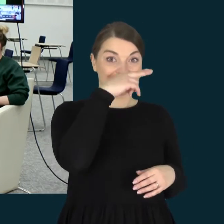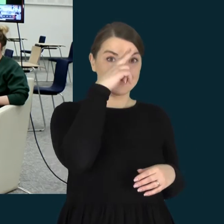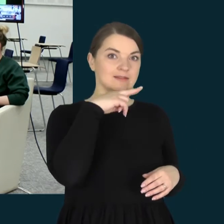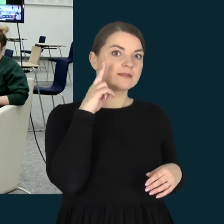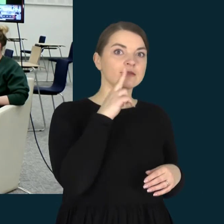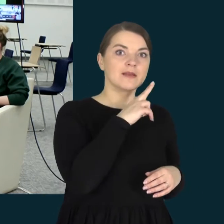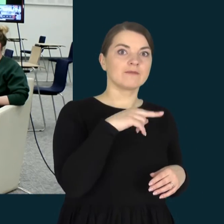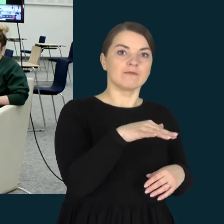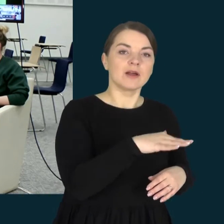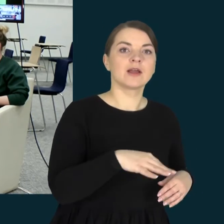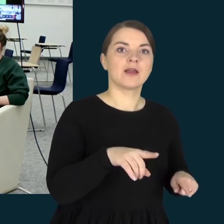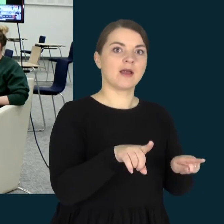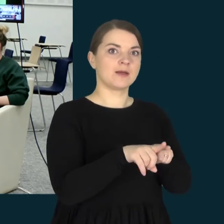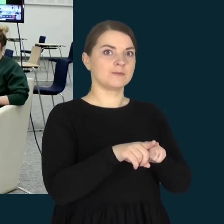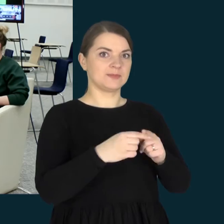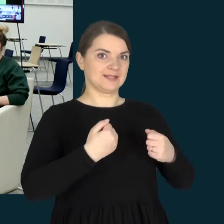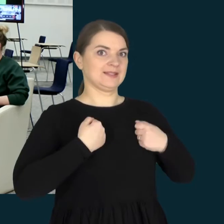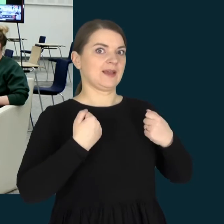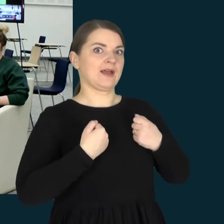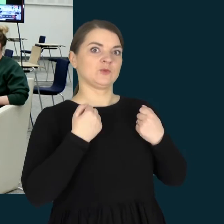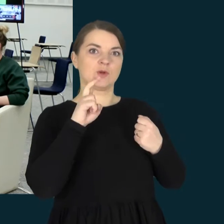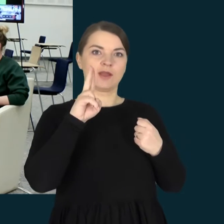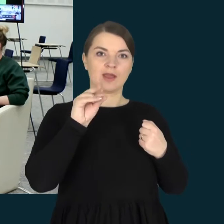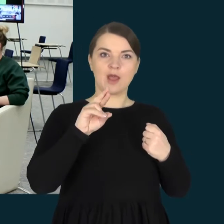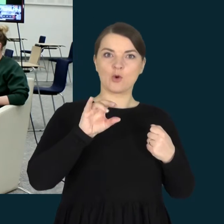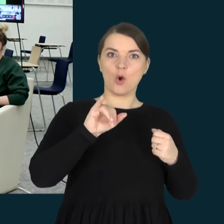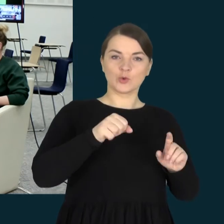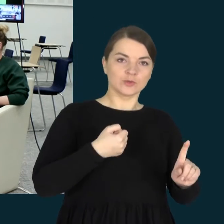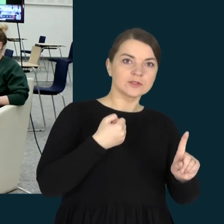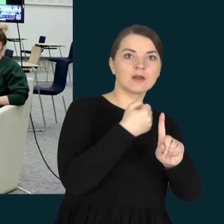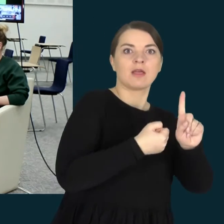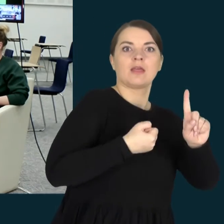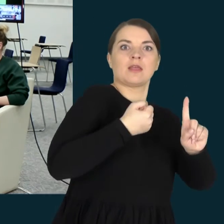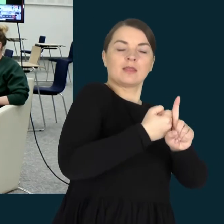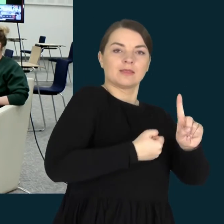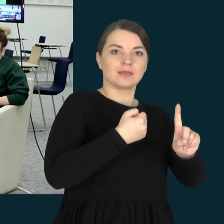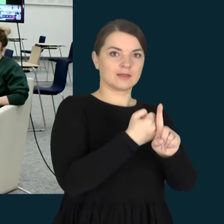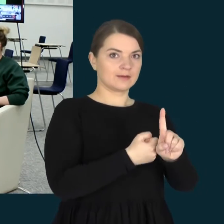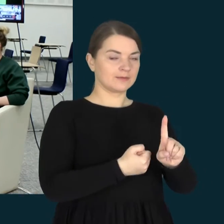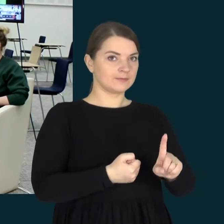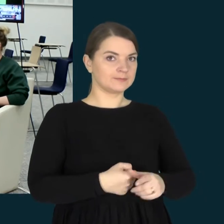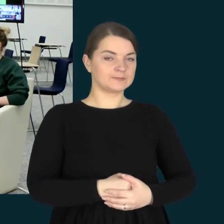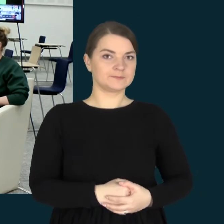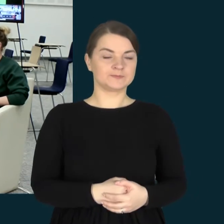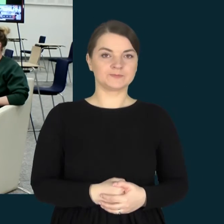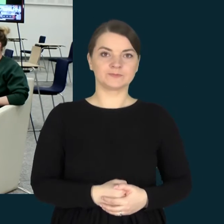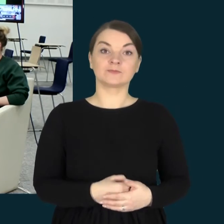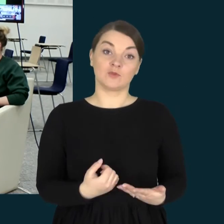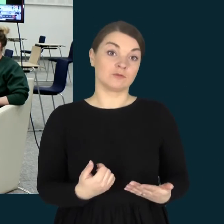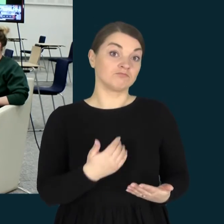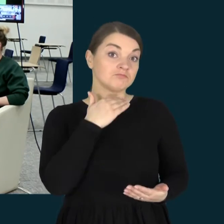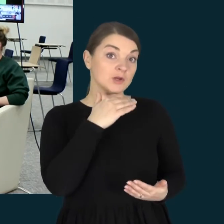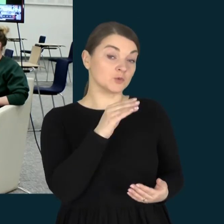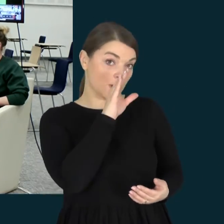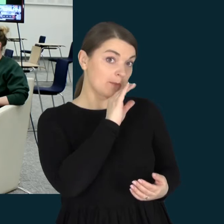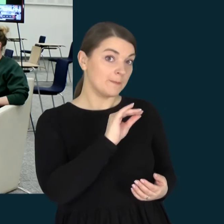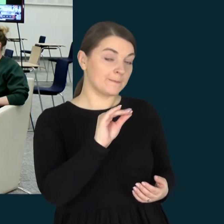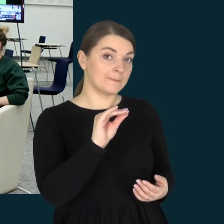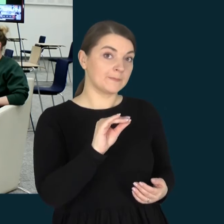herojus aspektas yra bandomas ir išbandomas.